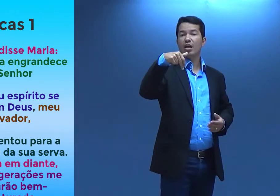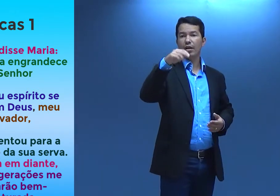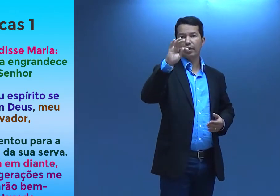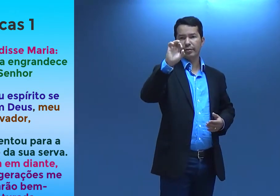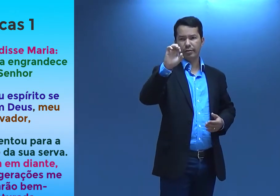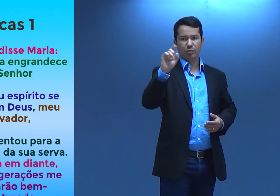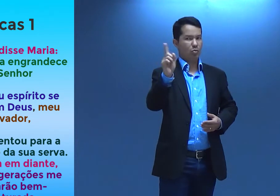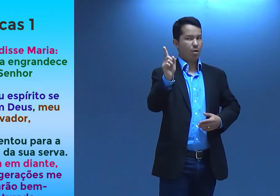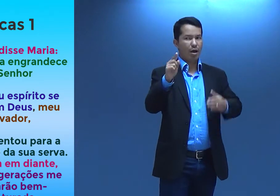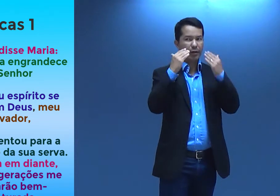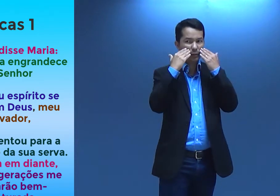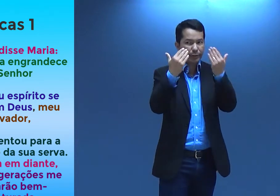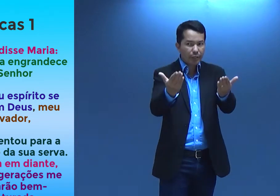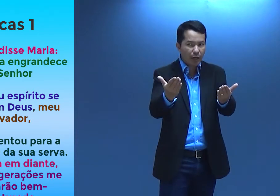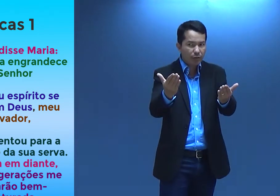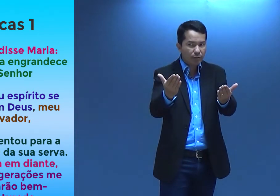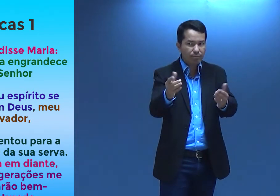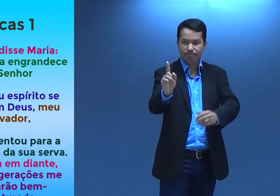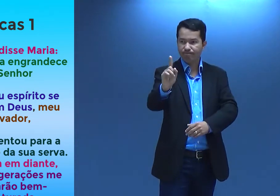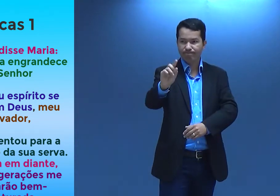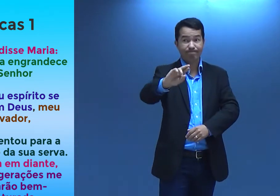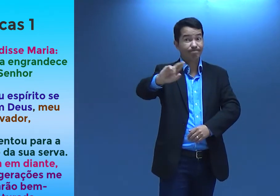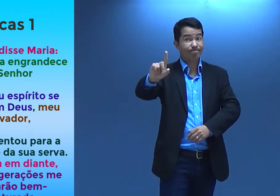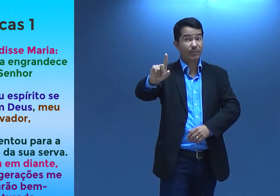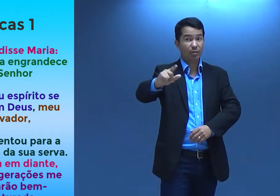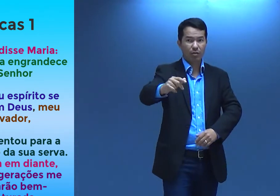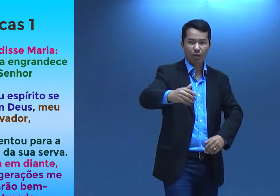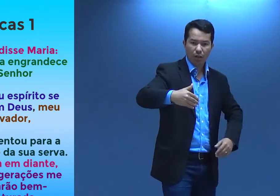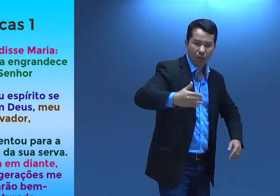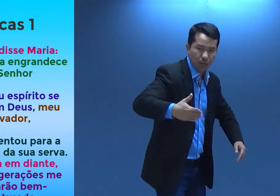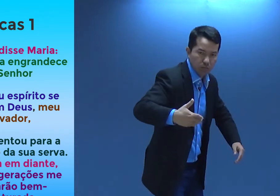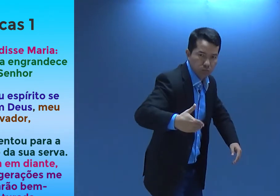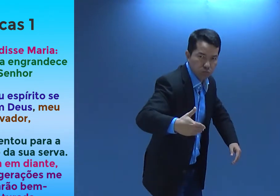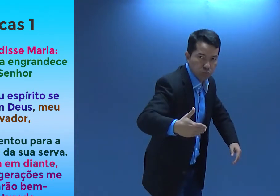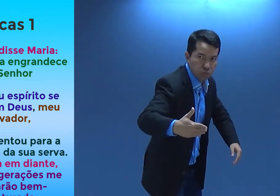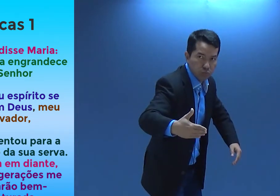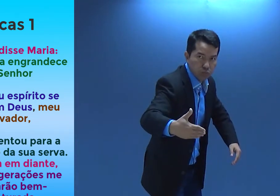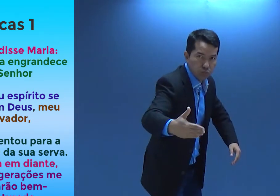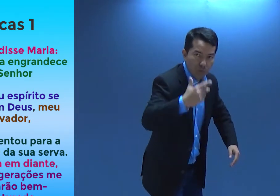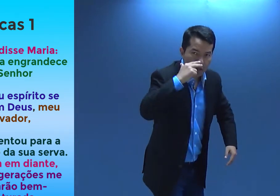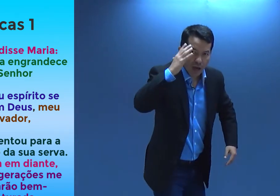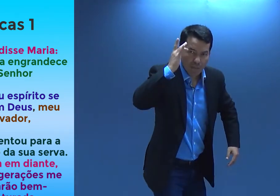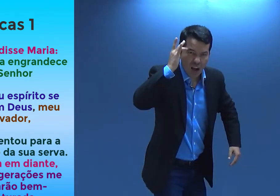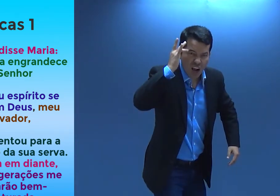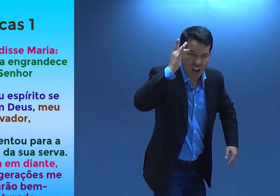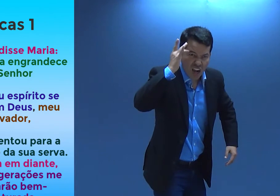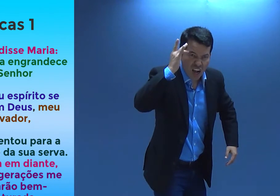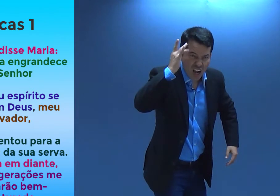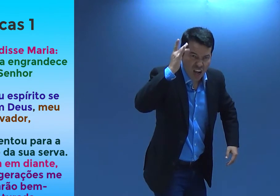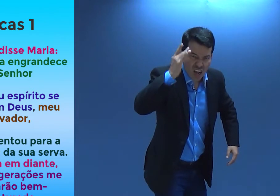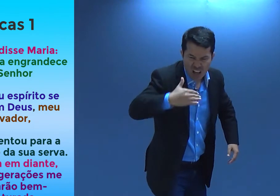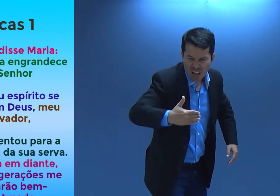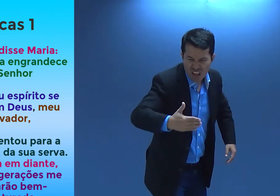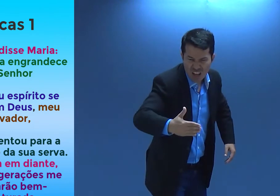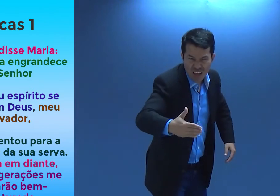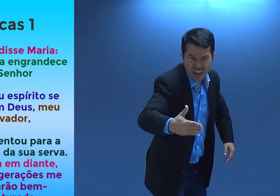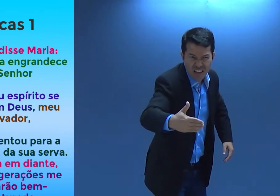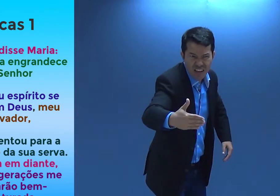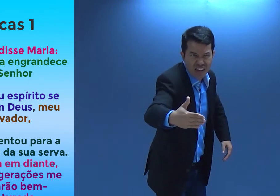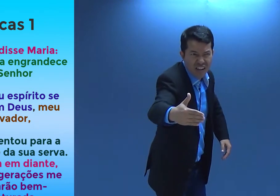Diante. Não é? A frente. Deus é adiante. Que continua. Amanhã, amanhã, amanhã, amanhã